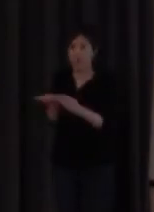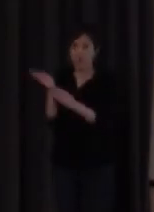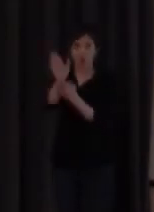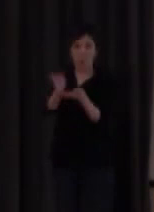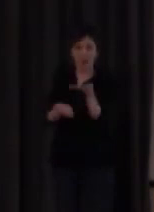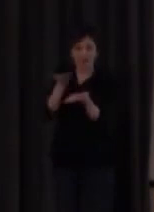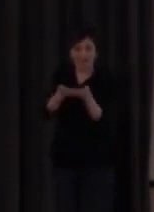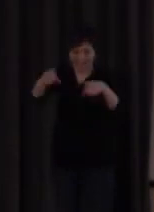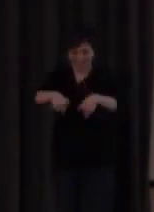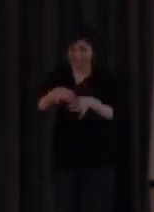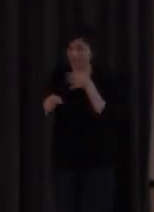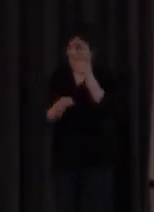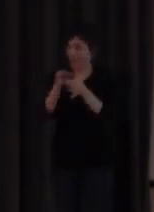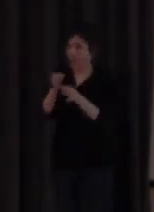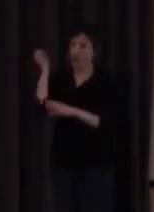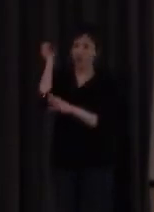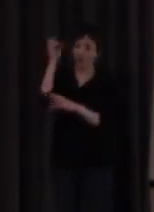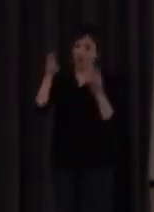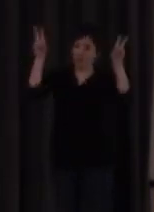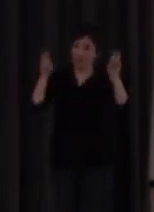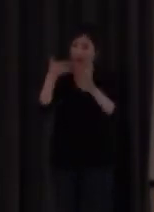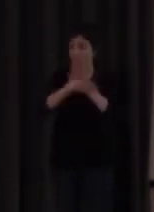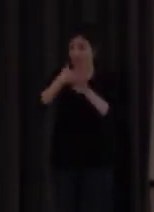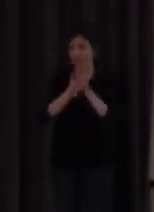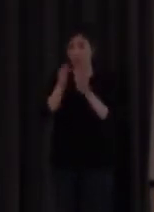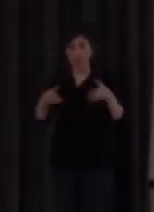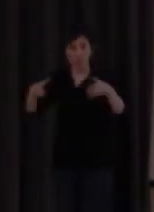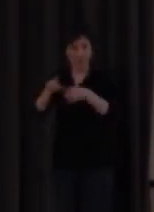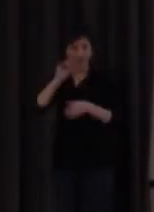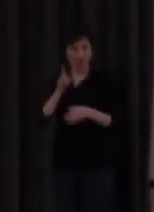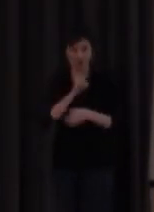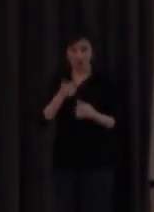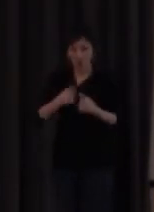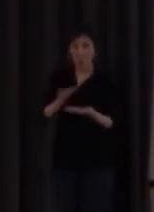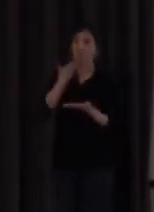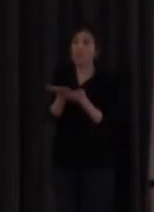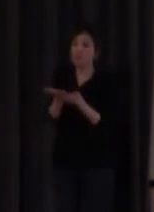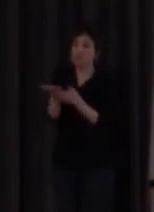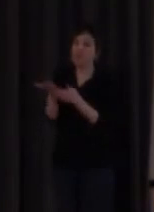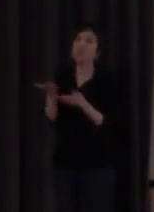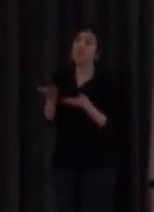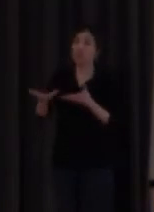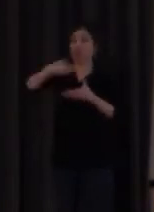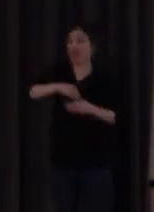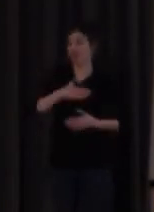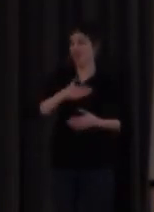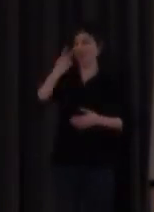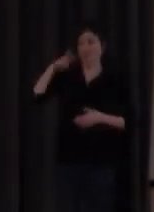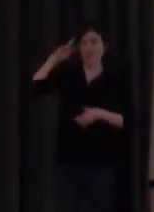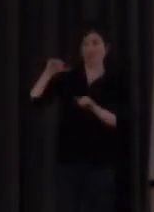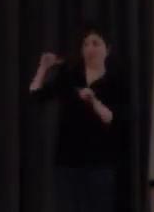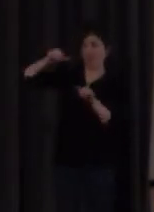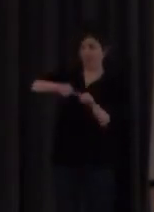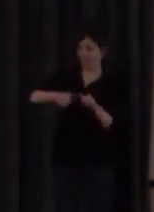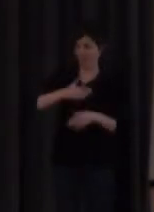a aquest cicle de conferències sobre la llengua de signes i comunitat sorda, enmarcada en la meva experiència i en l